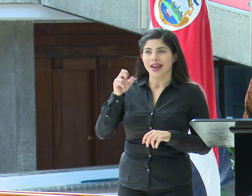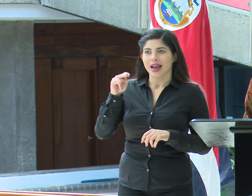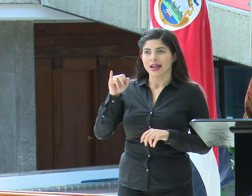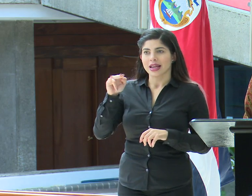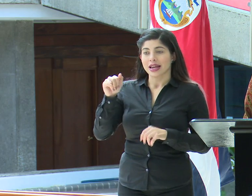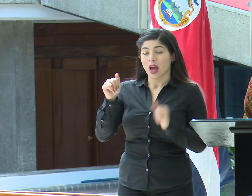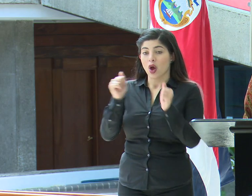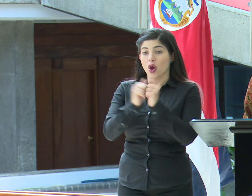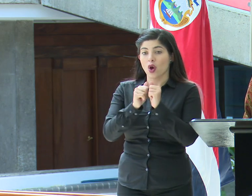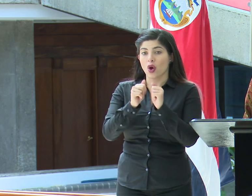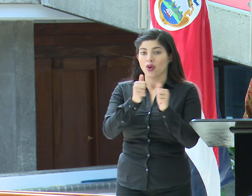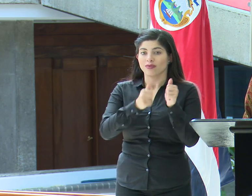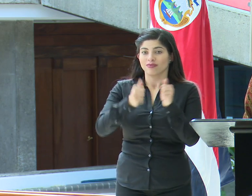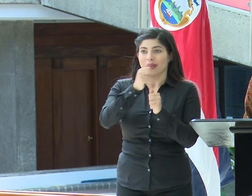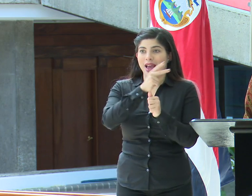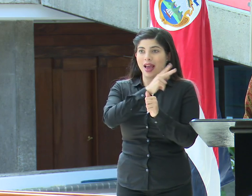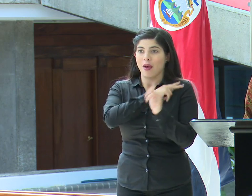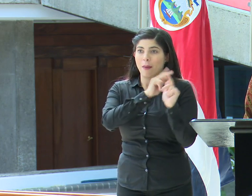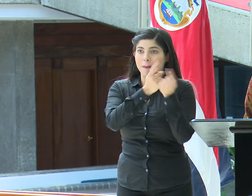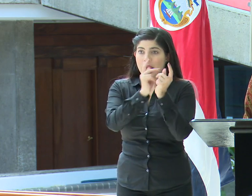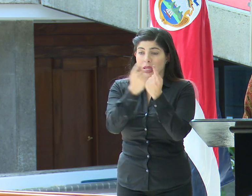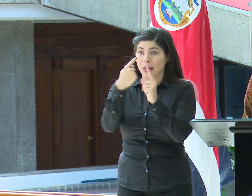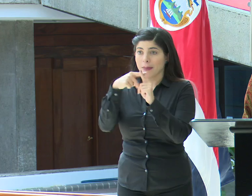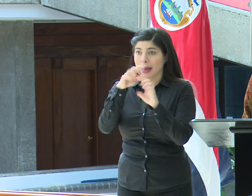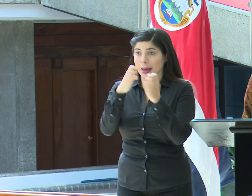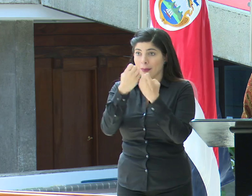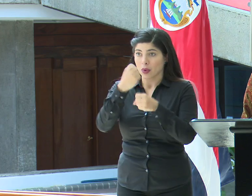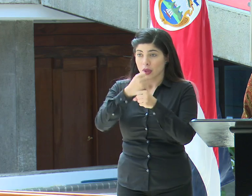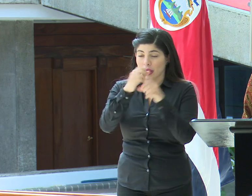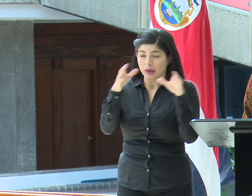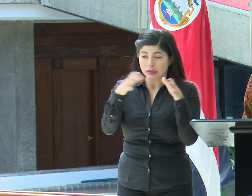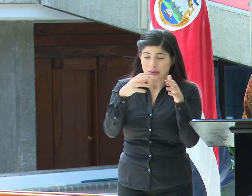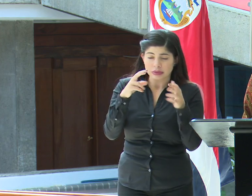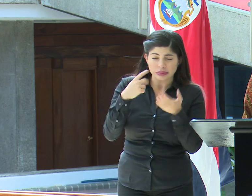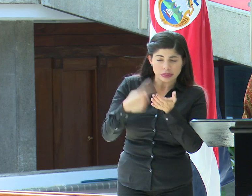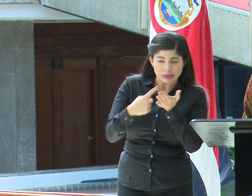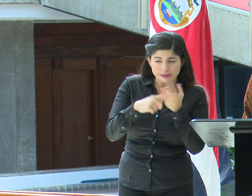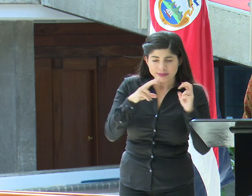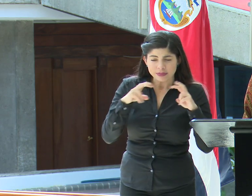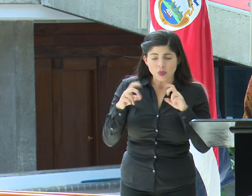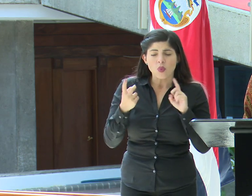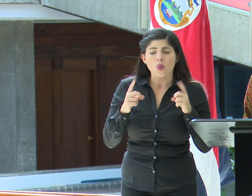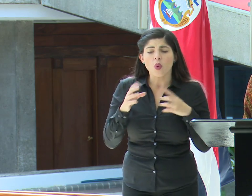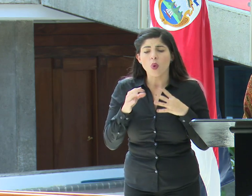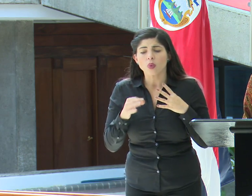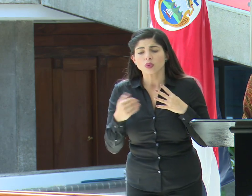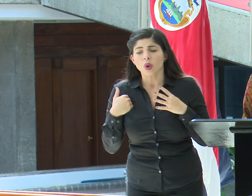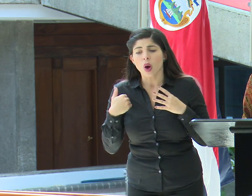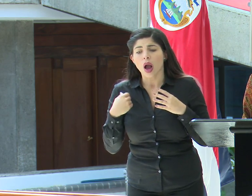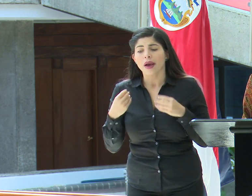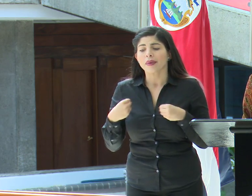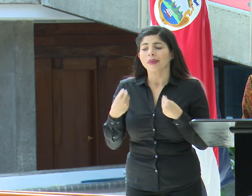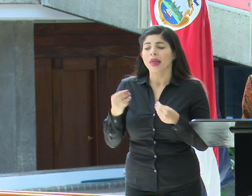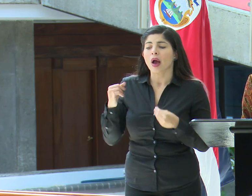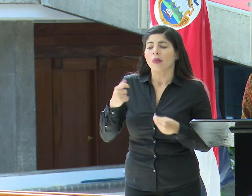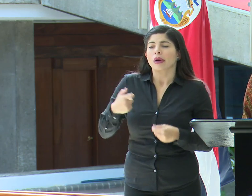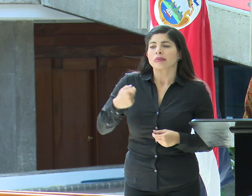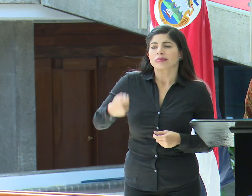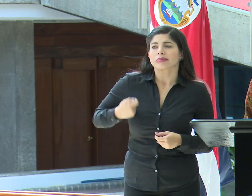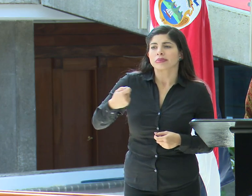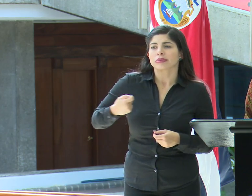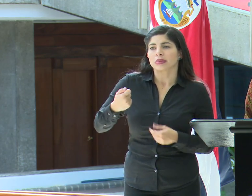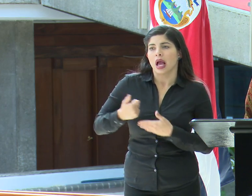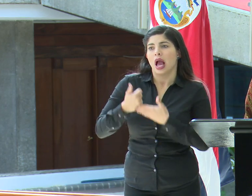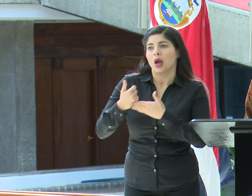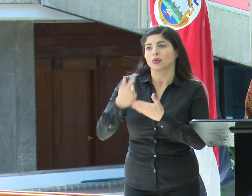con las jefaturas de fracción y con su equipo de trabajo es qué posibilidades hay de entregar algún tipo de subsidio en